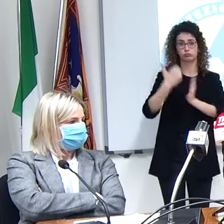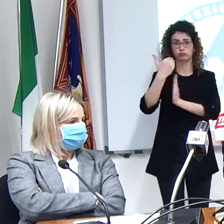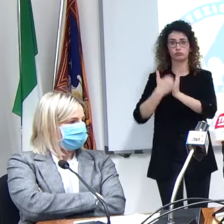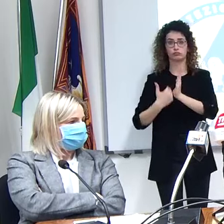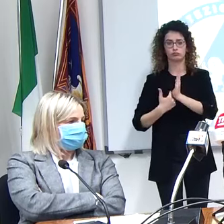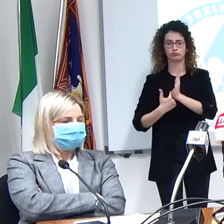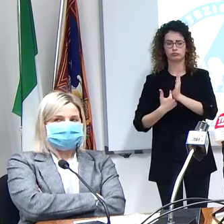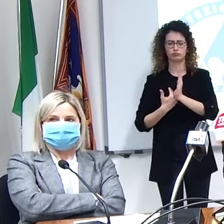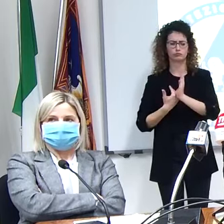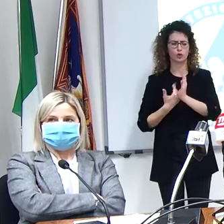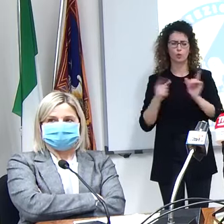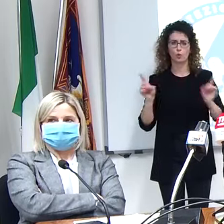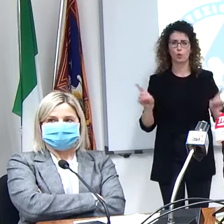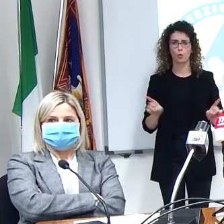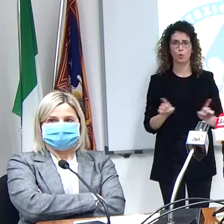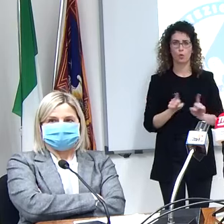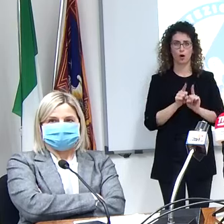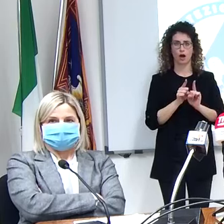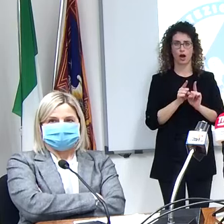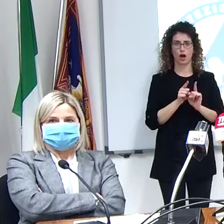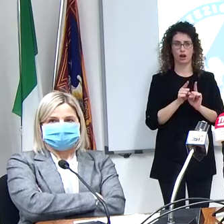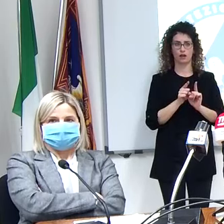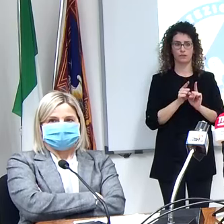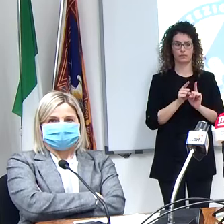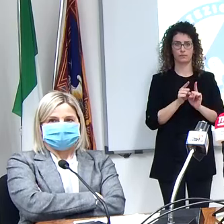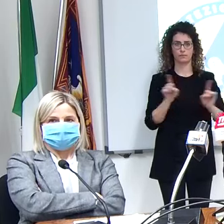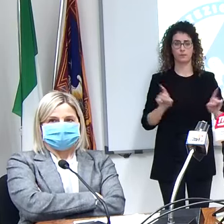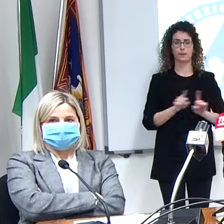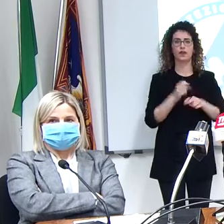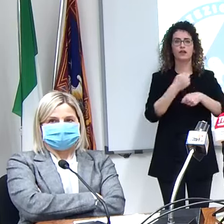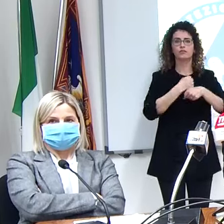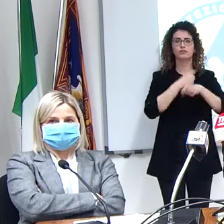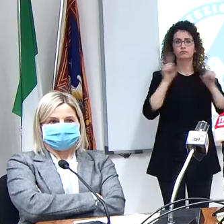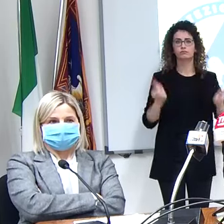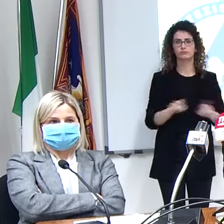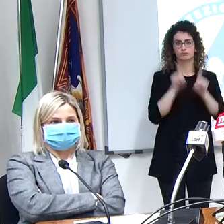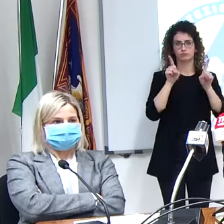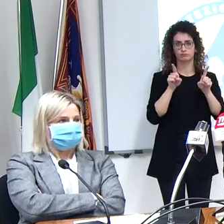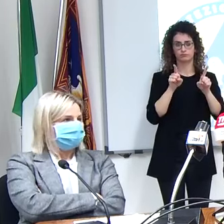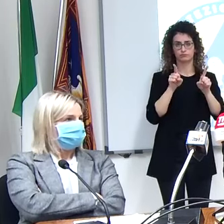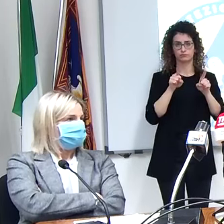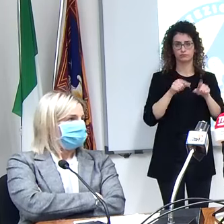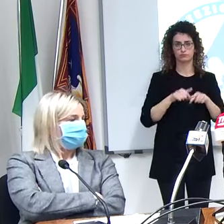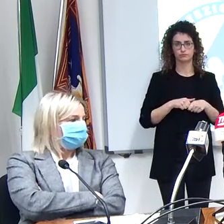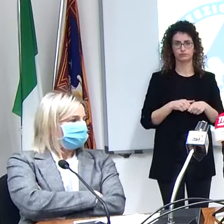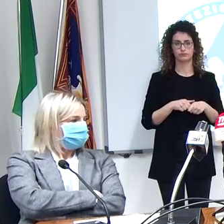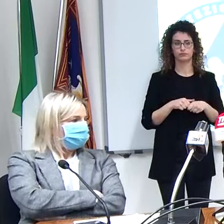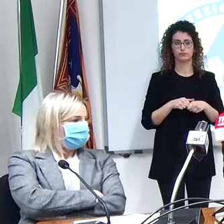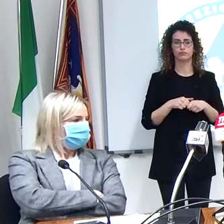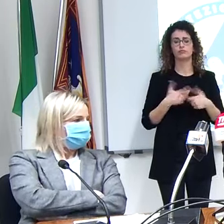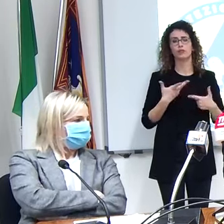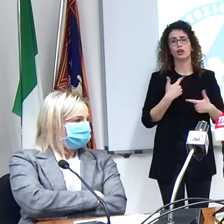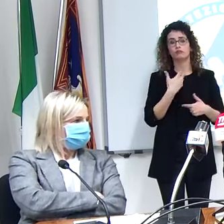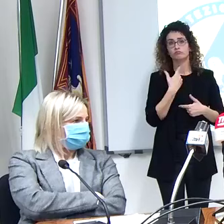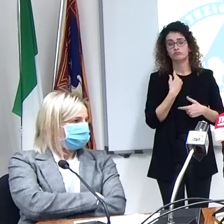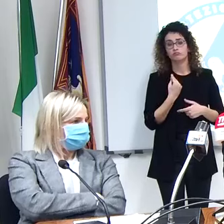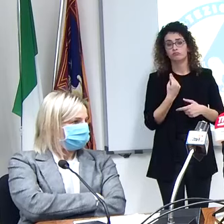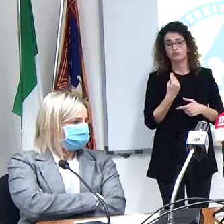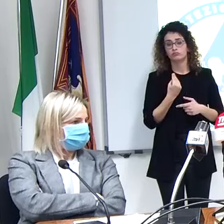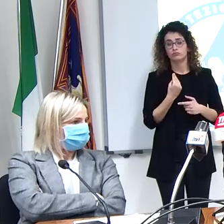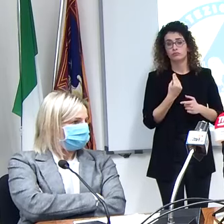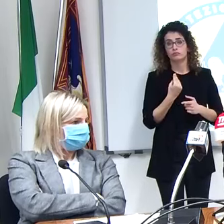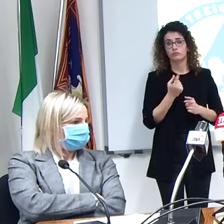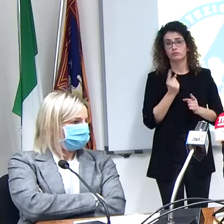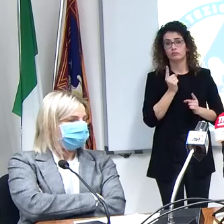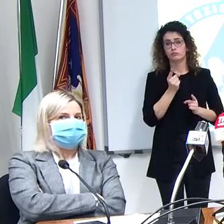speculari usano gli stessi farmaci anzi direi che rispetto